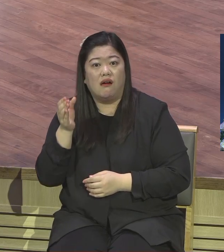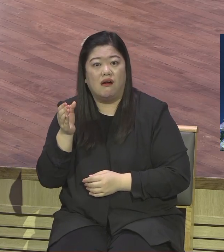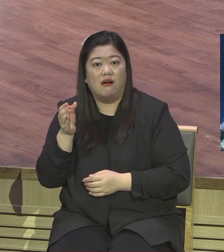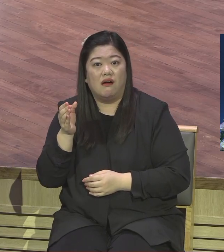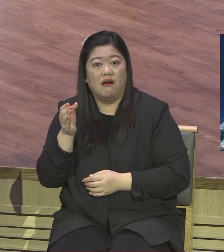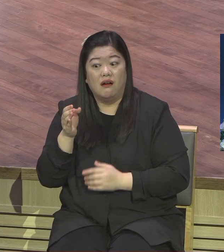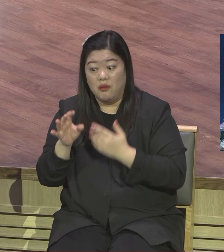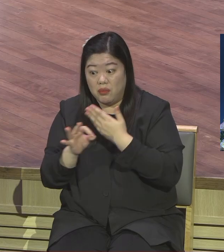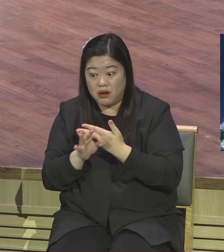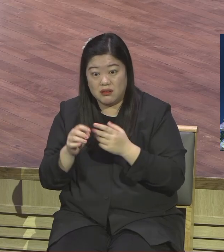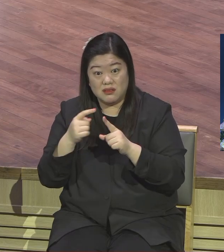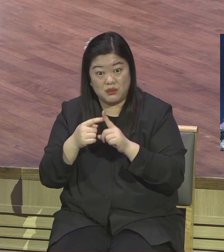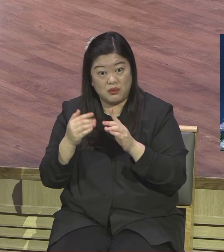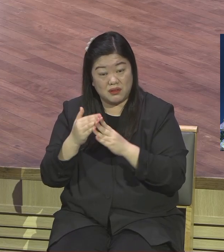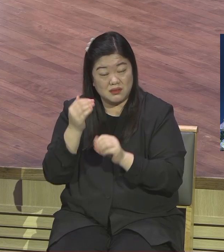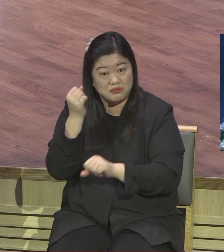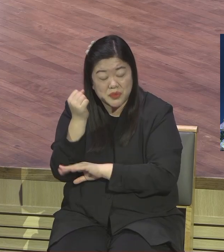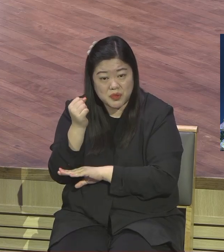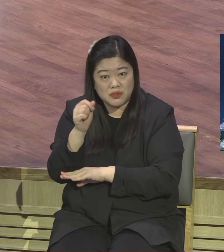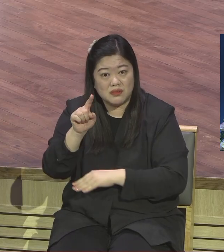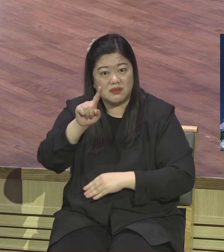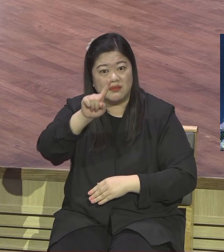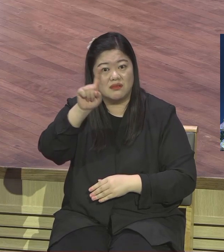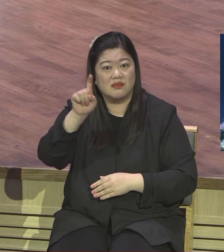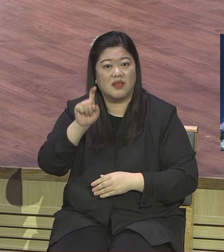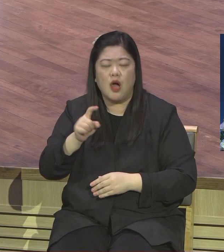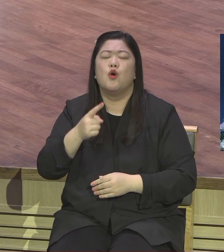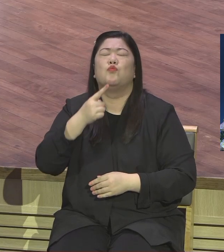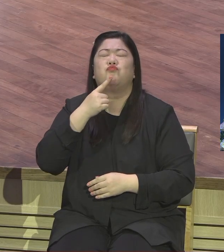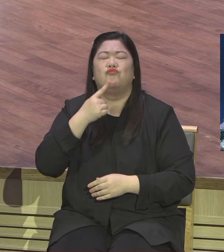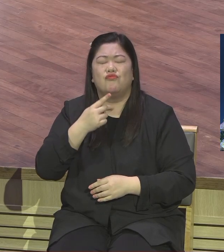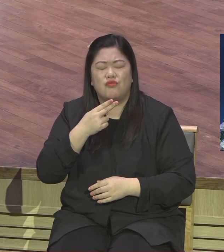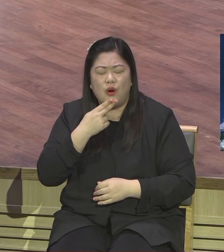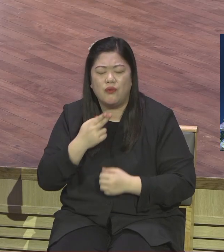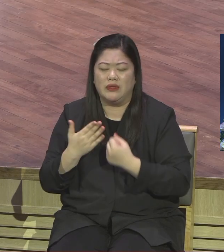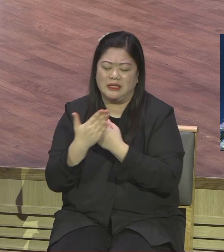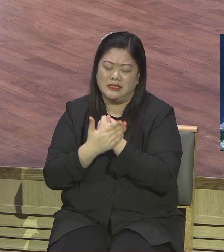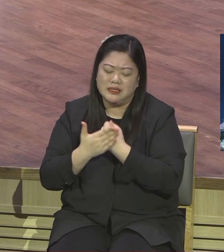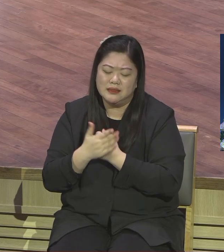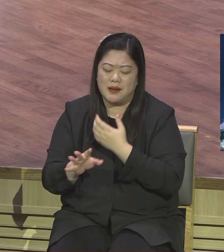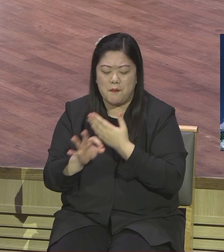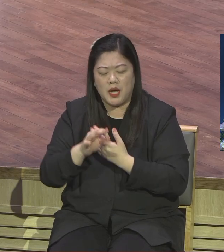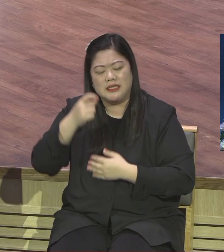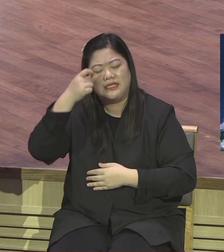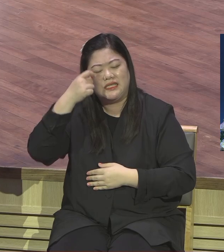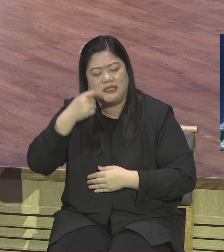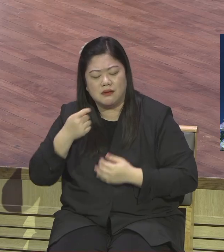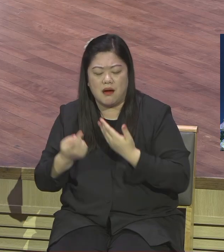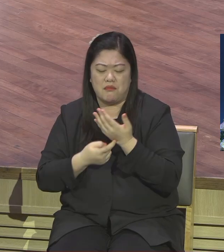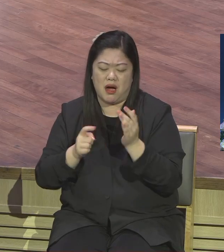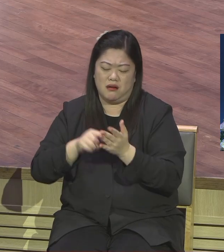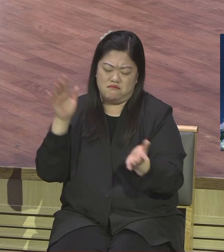싶다 그럴 수도 있죠 은혜 받다 보면 눈물도 나고 가슴도 뜨거워지고 막